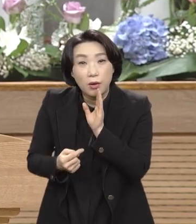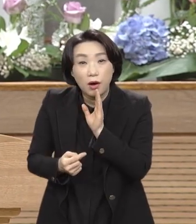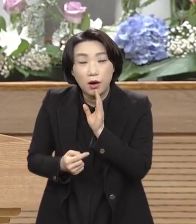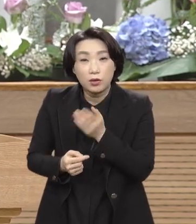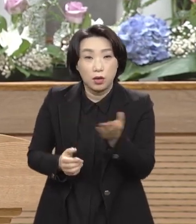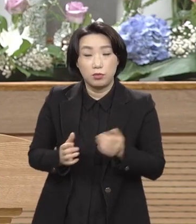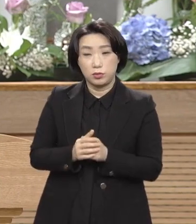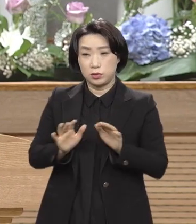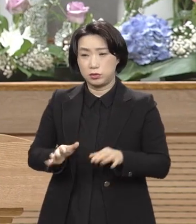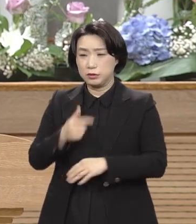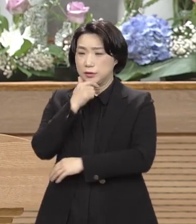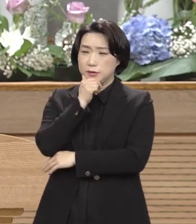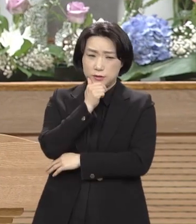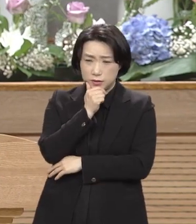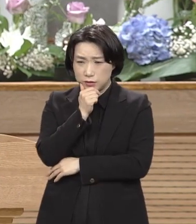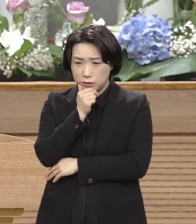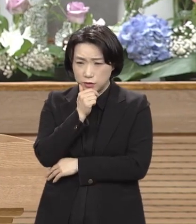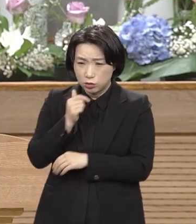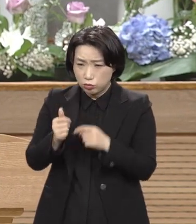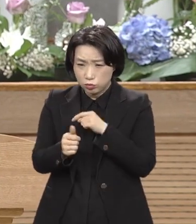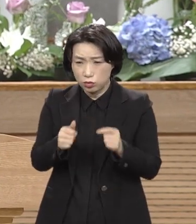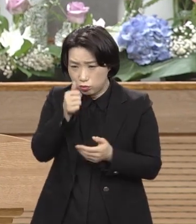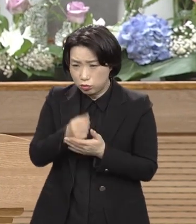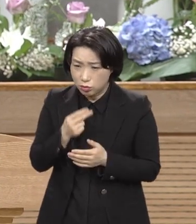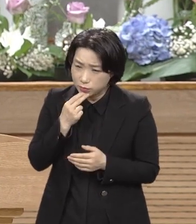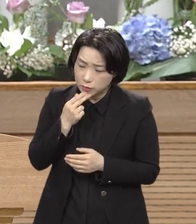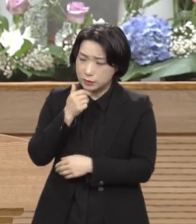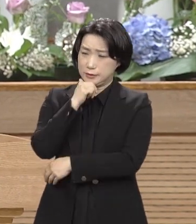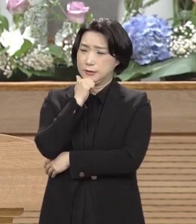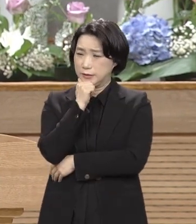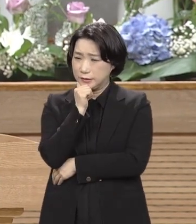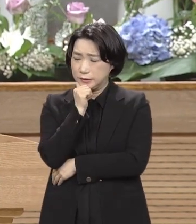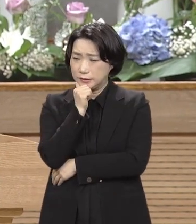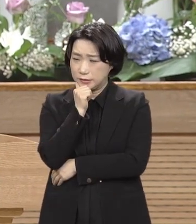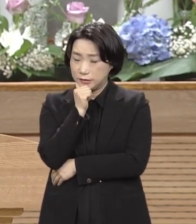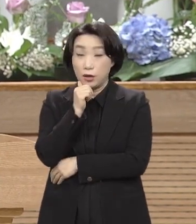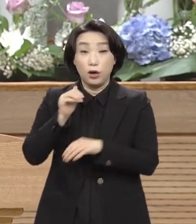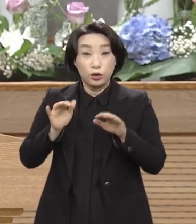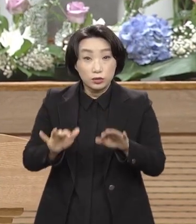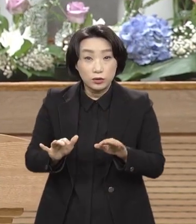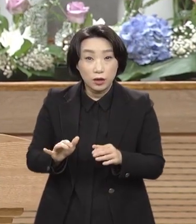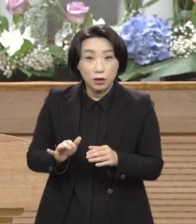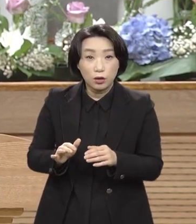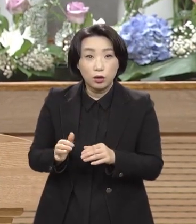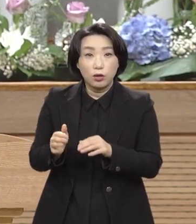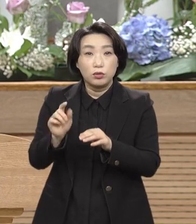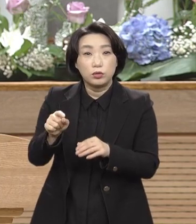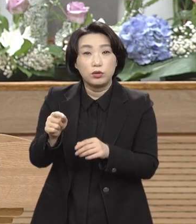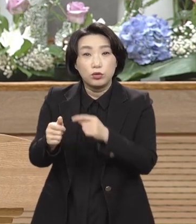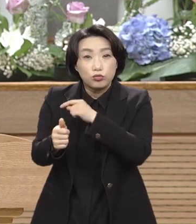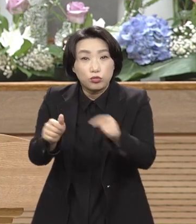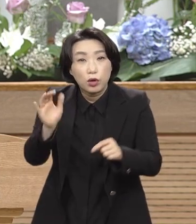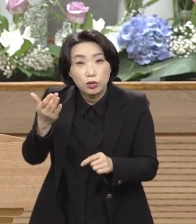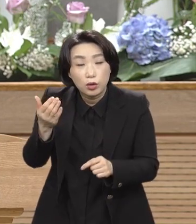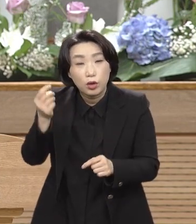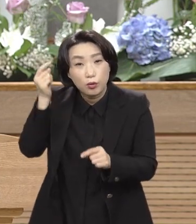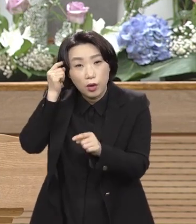죽일 의학이 없어 지금 예수를 그런데 죽는 걸 보면 이게 뭐냐